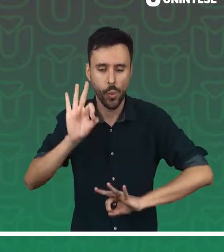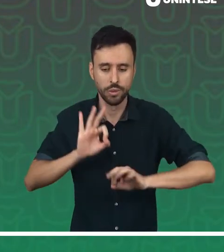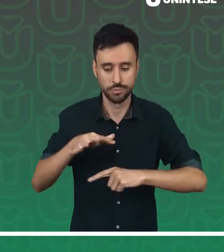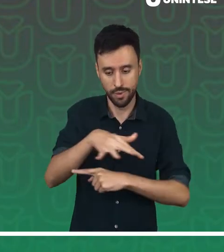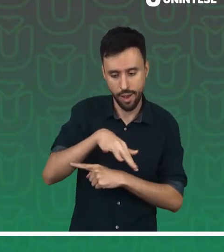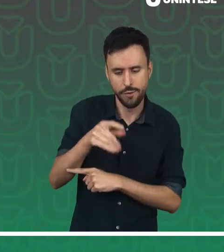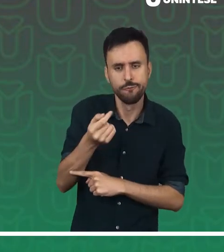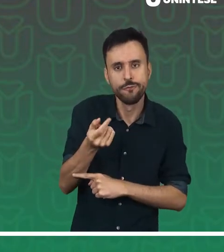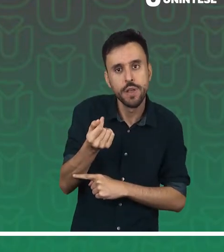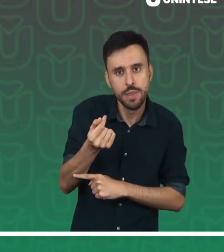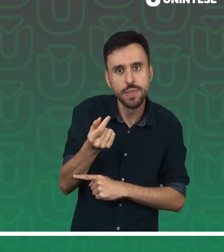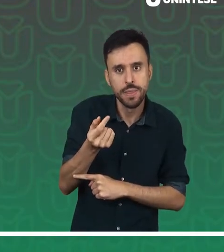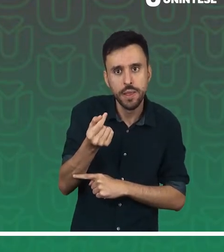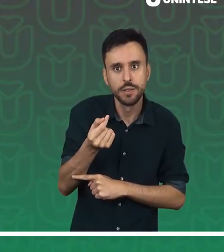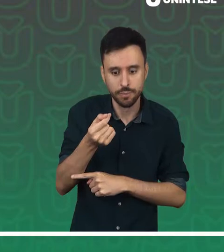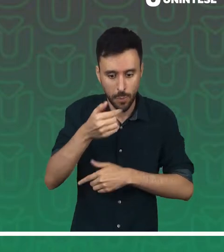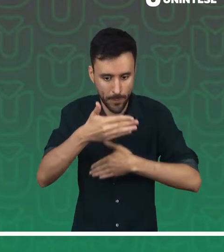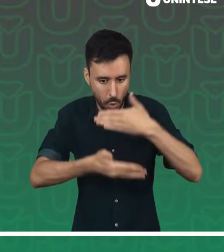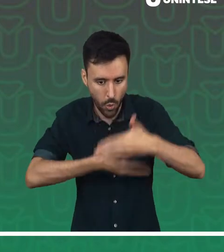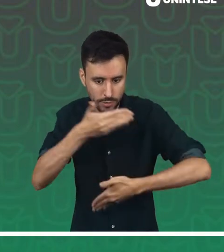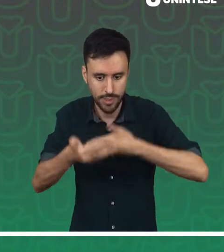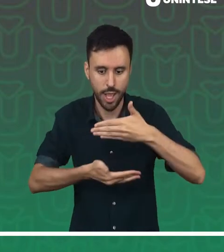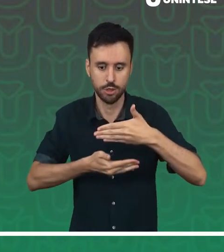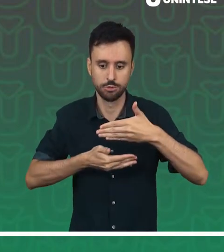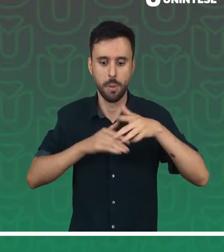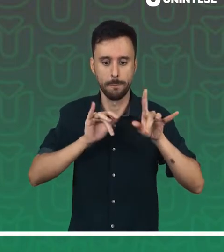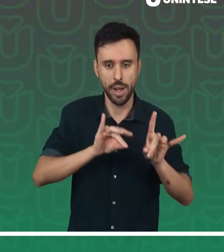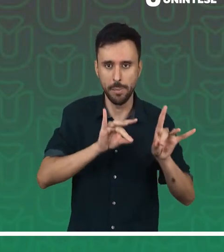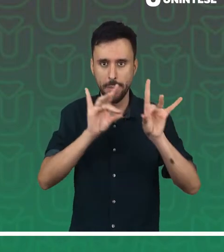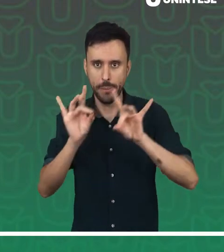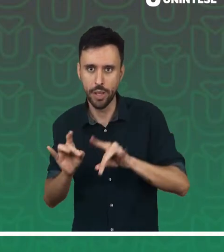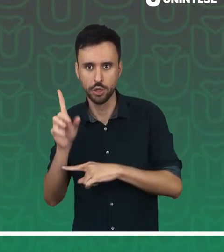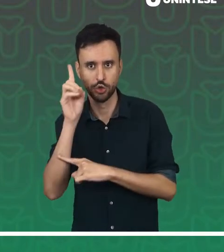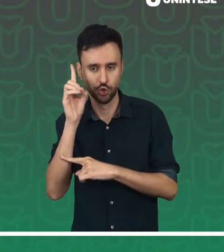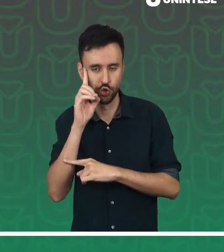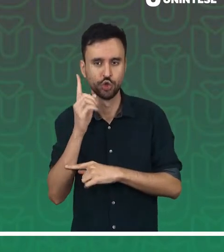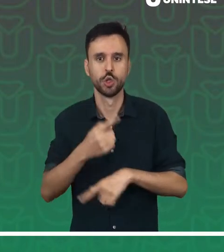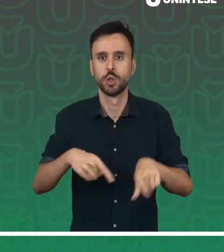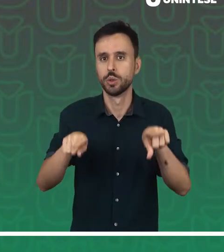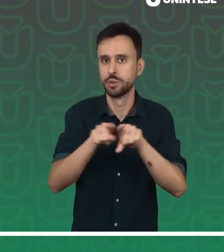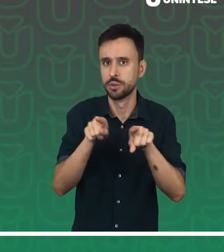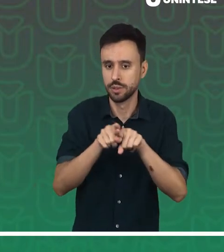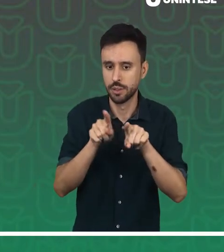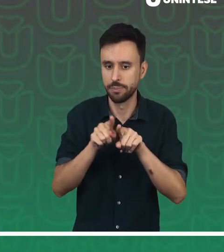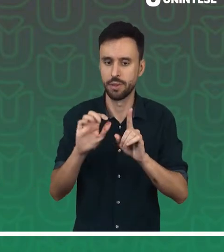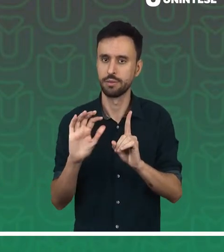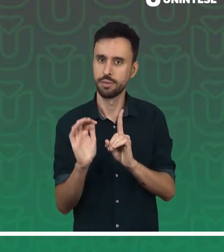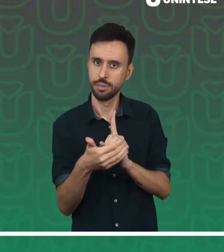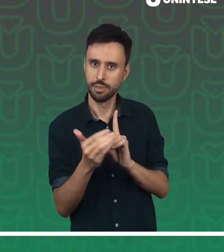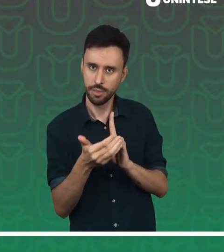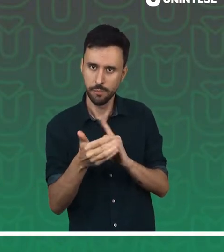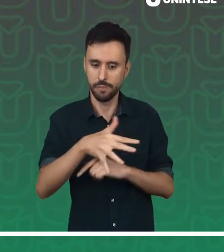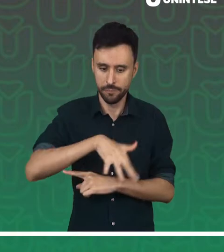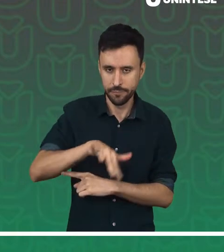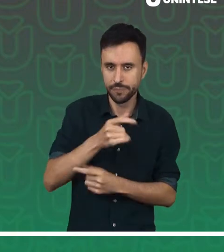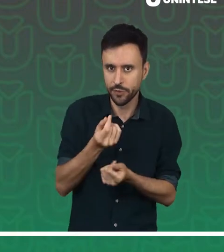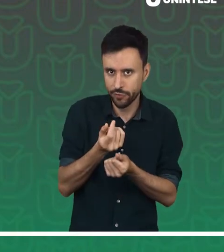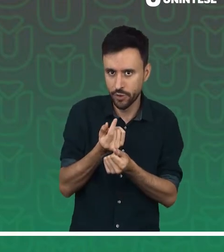para a atuação no setor financeiro, tanto em processos e rotinas financeiras, quanto na gestão de departamentos financeiros.